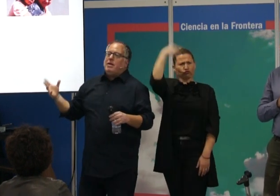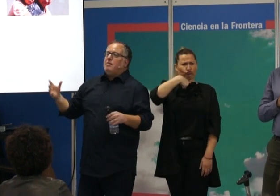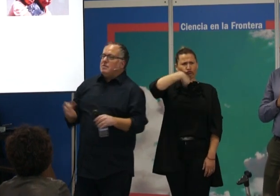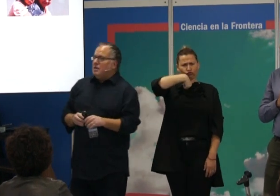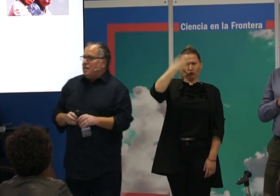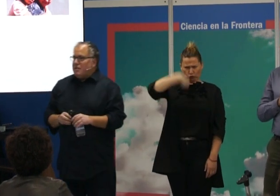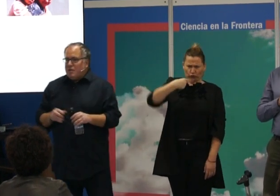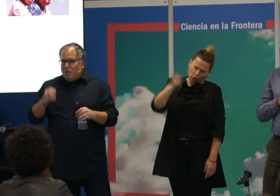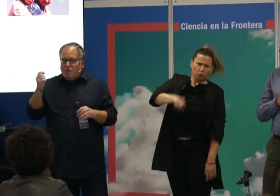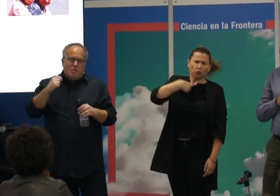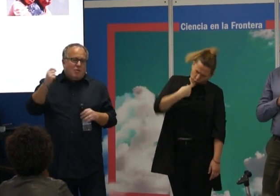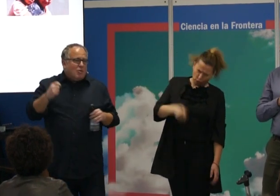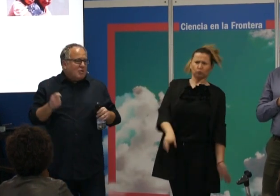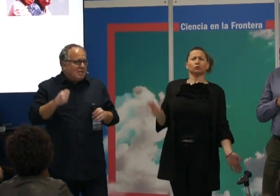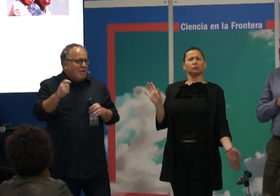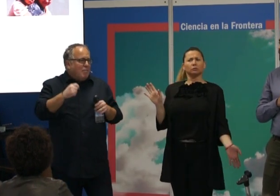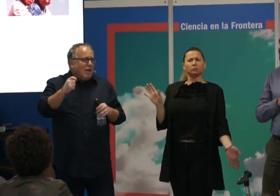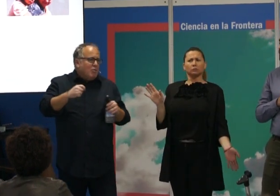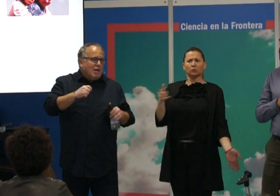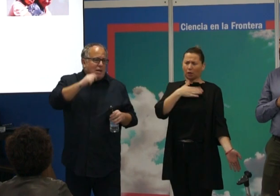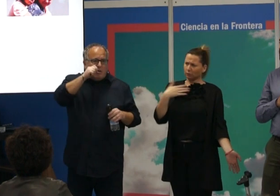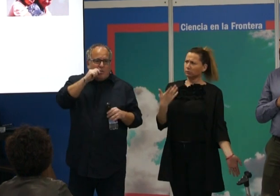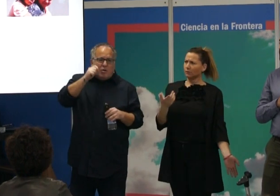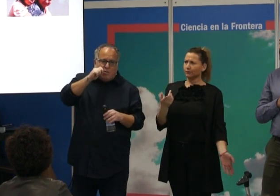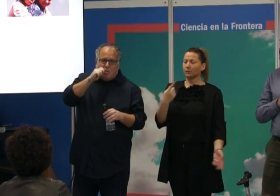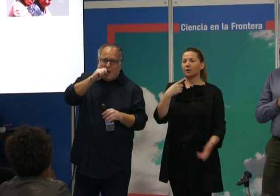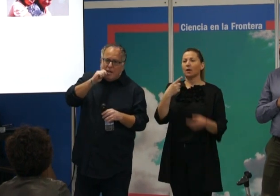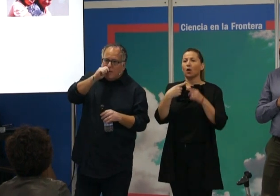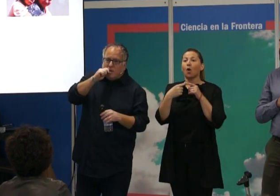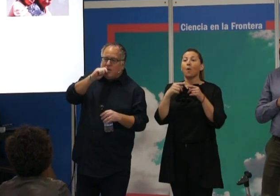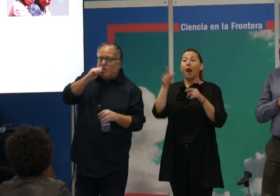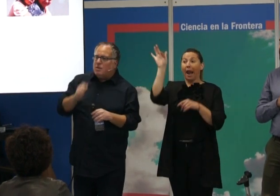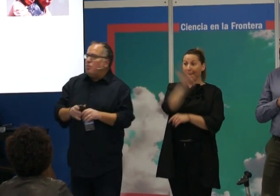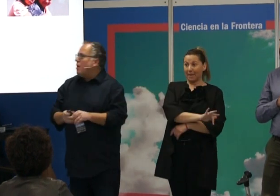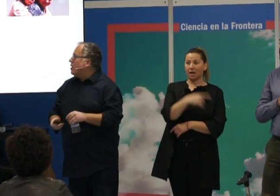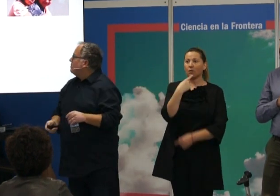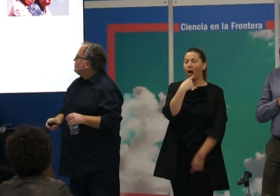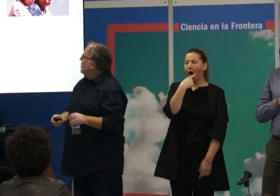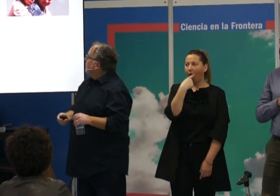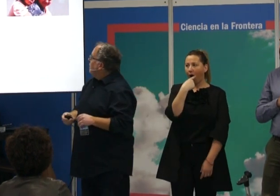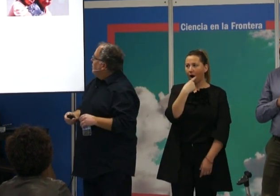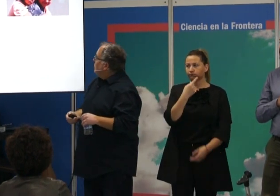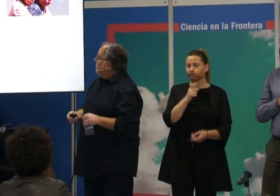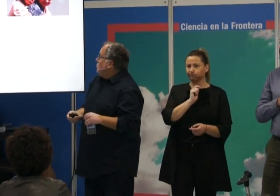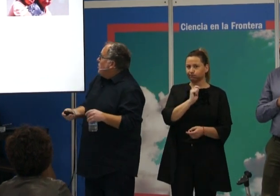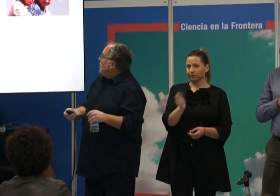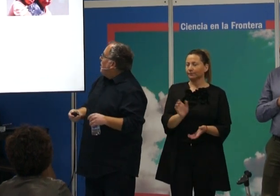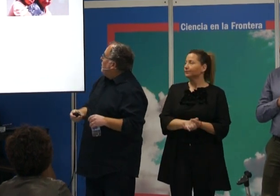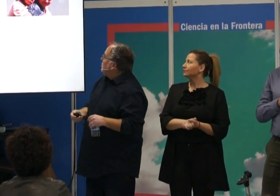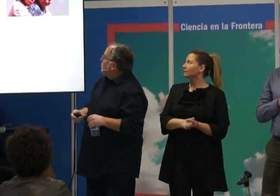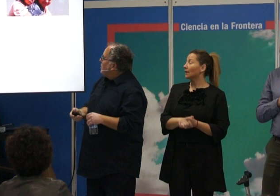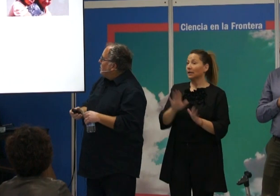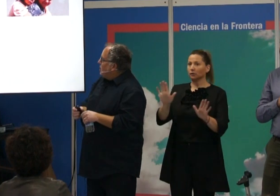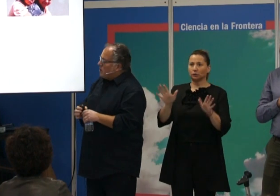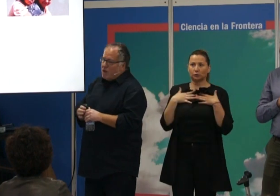quiero, yo también quiero. Entonces, como estas de las películas, les cogimos un palito de estos y lo pasamos por la boca. Bien, uno se puede